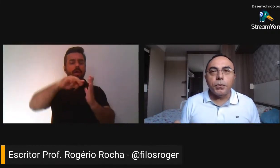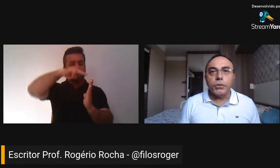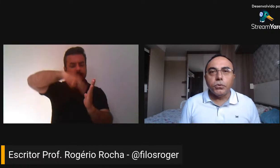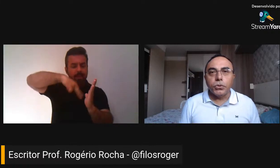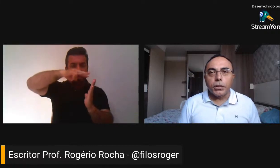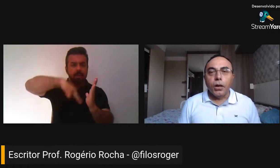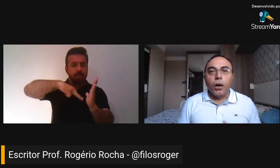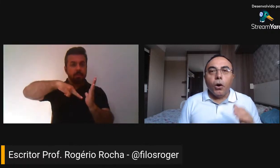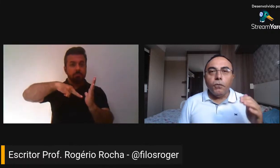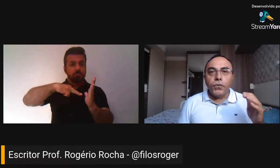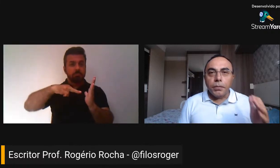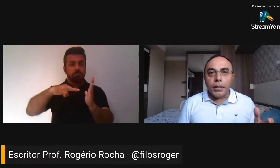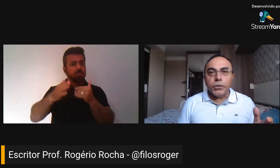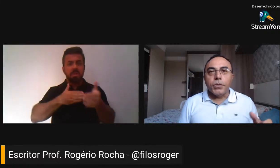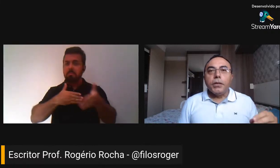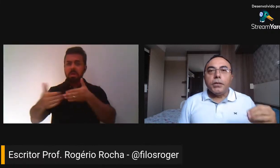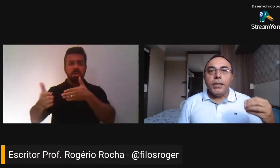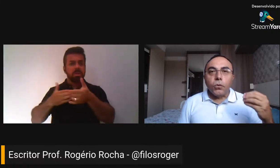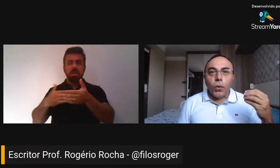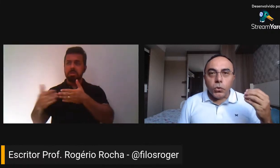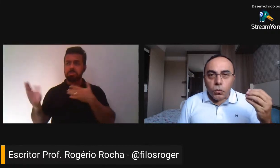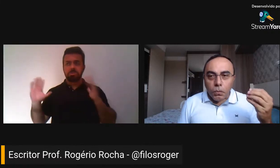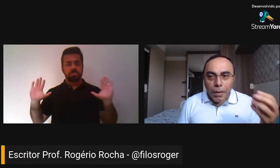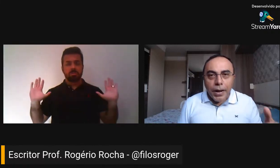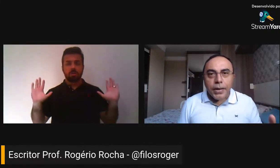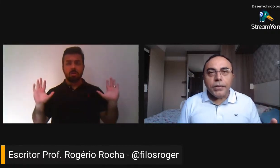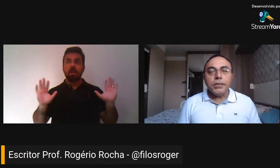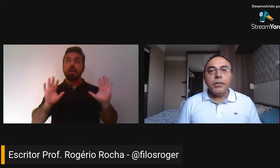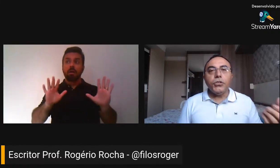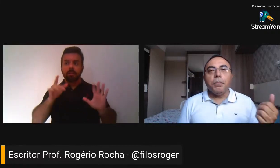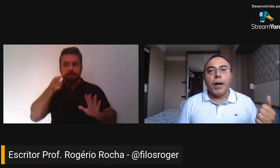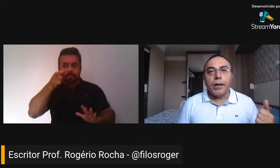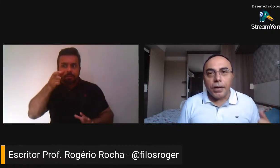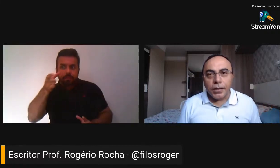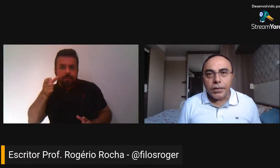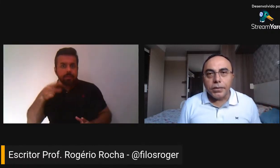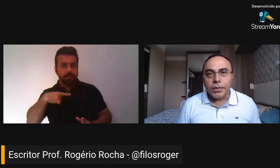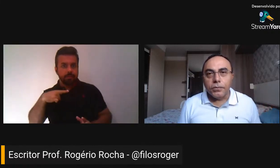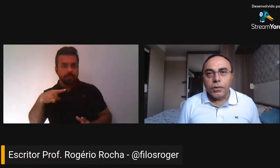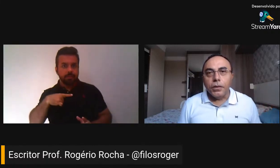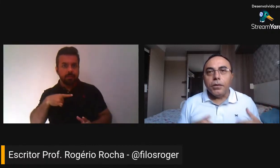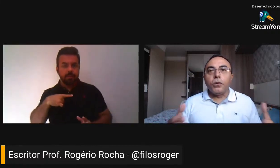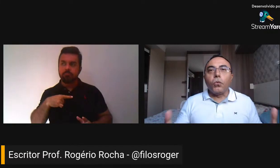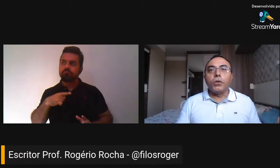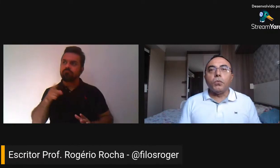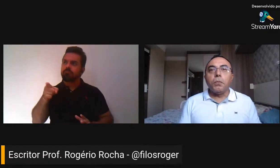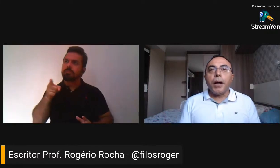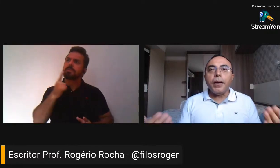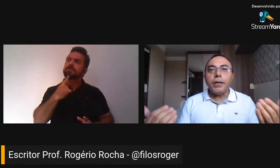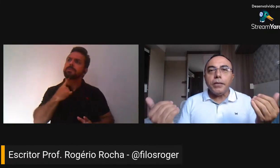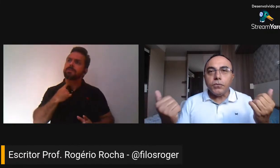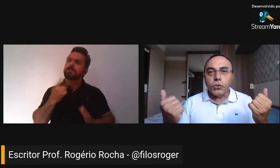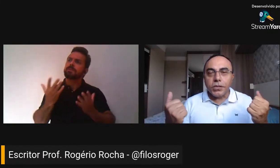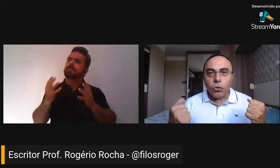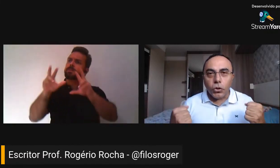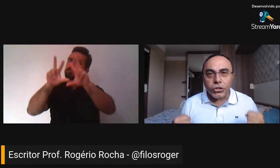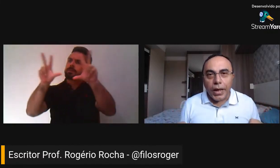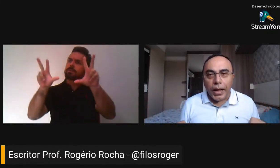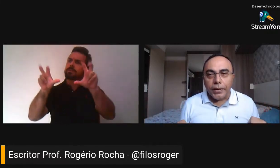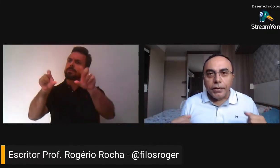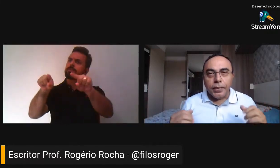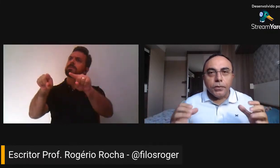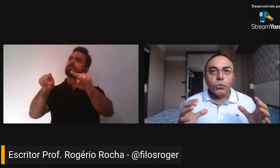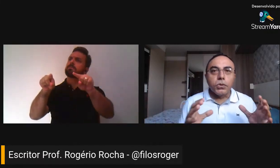Independentemente do gênero. Obviamente que, enquanto mais lhe chamar atenção, enquanto mais você